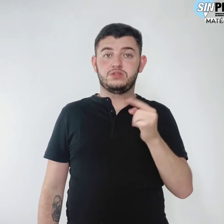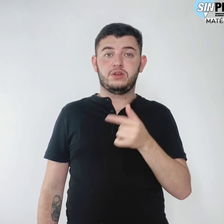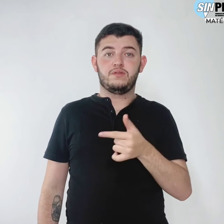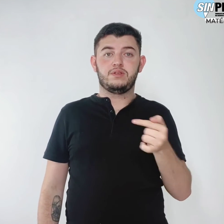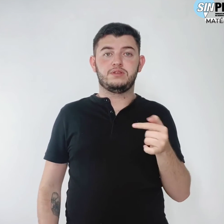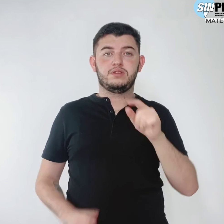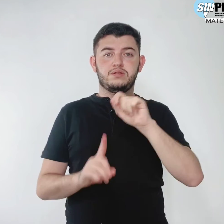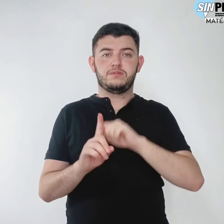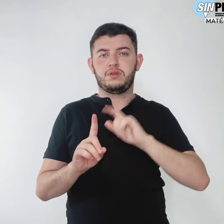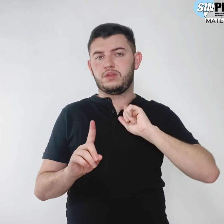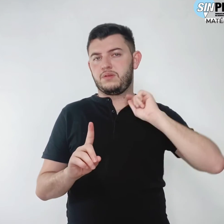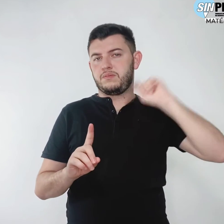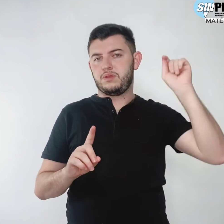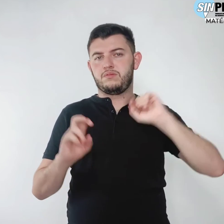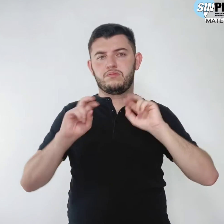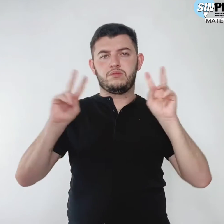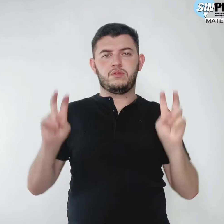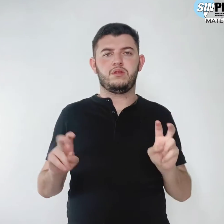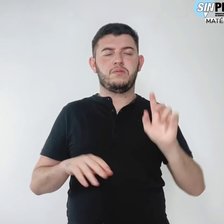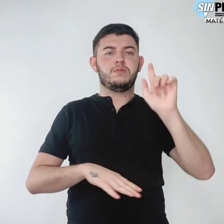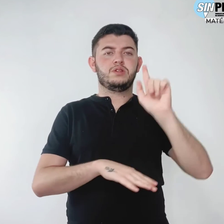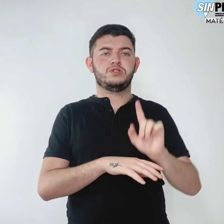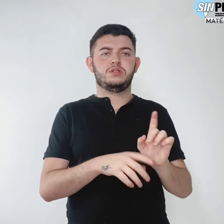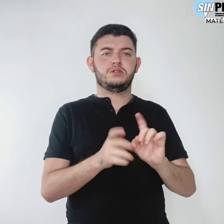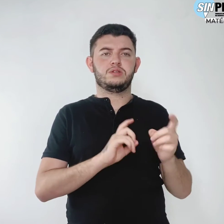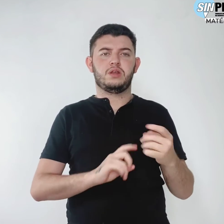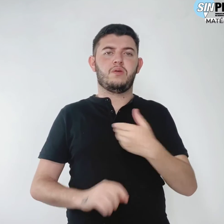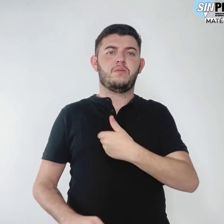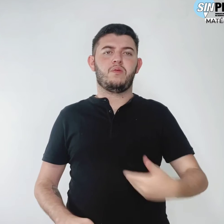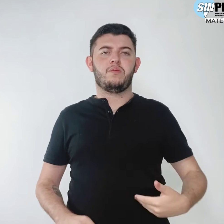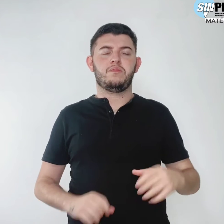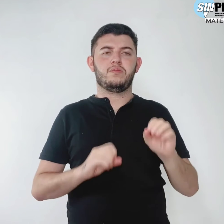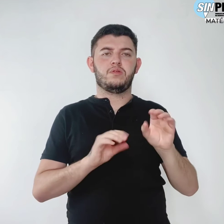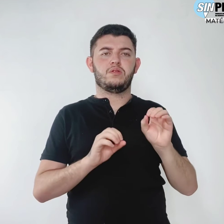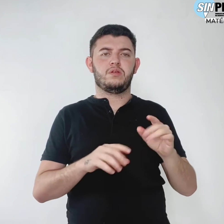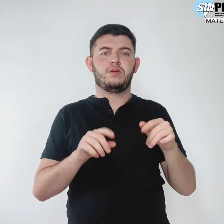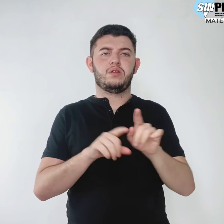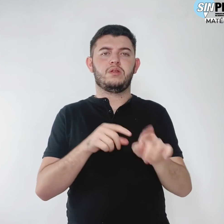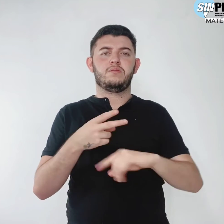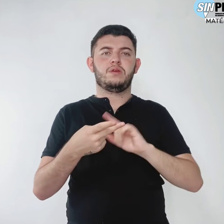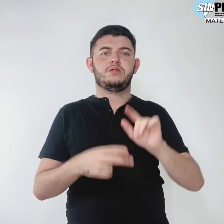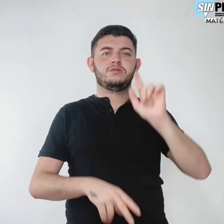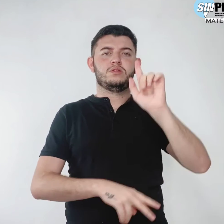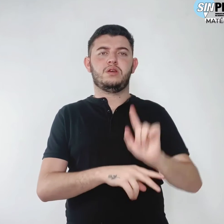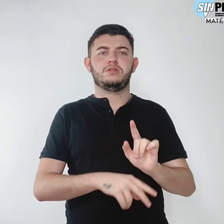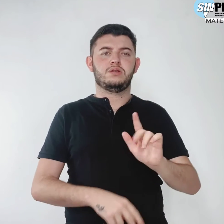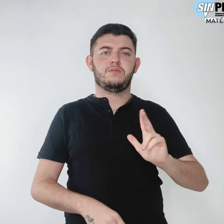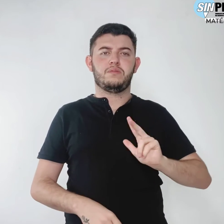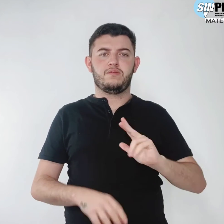Temas Gestão pública da educação e gestão privada.